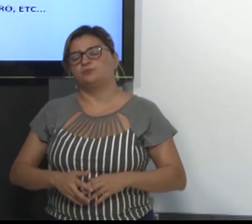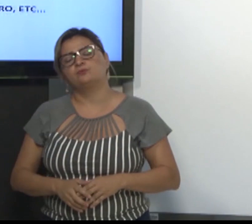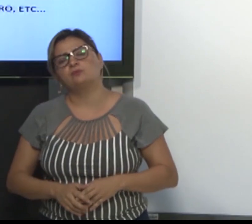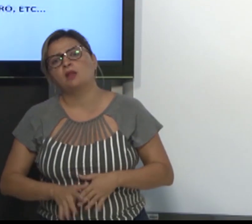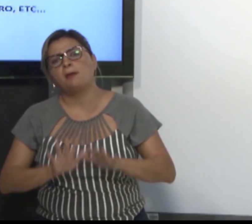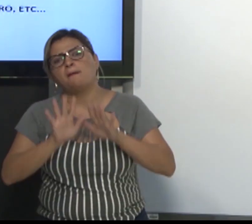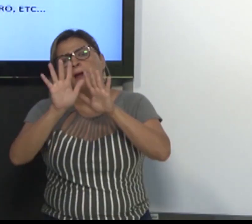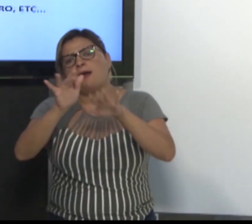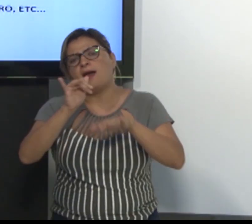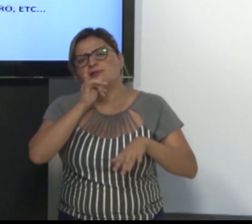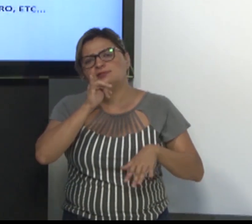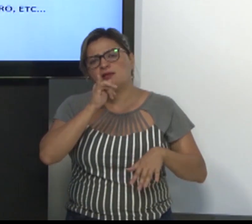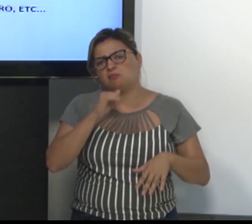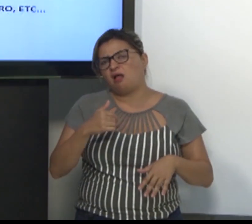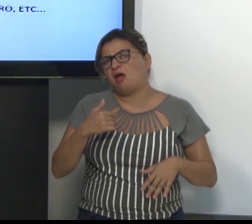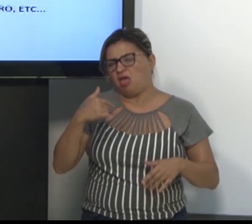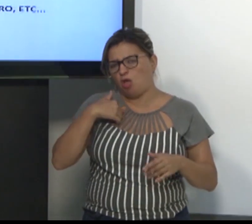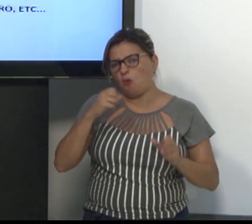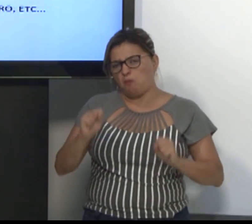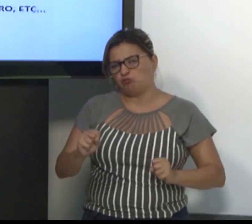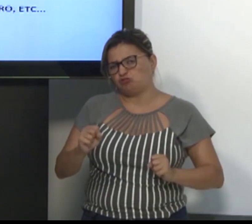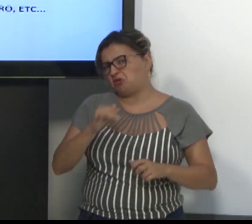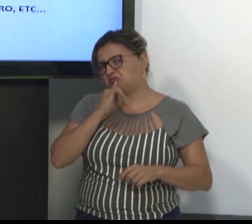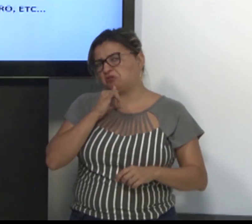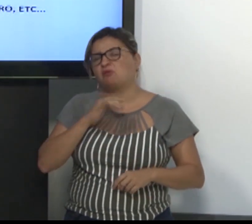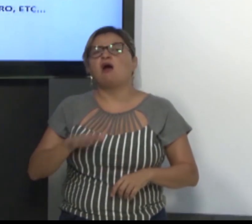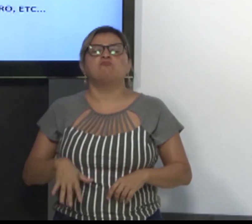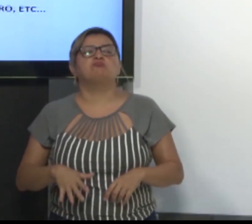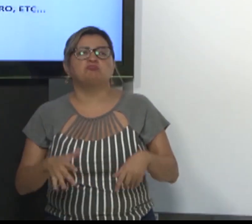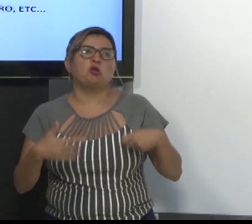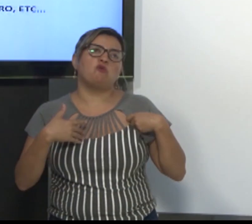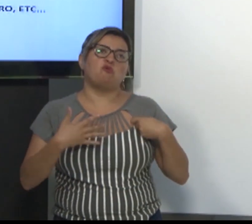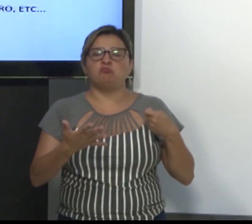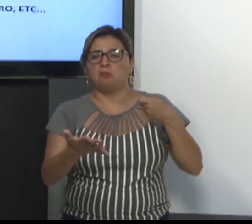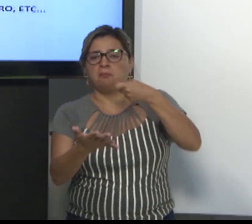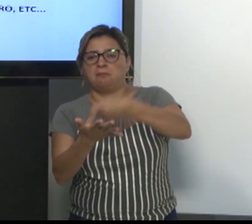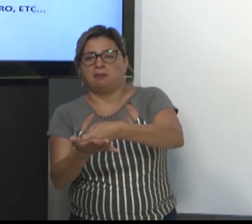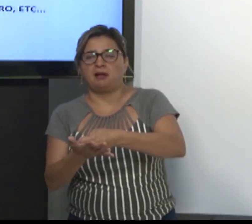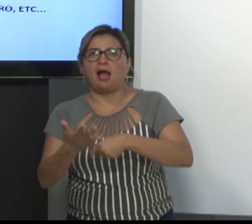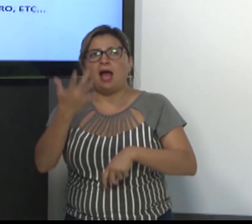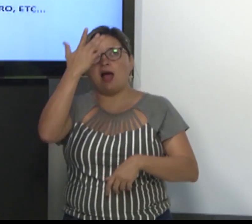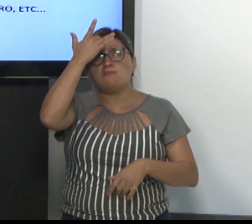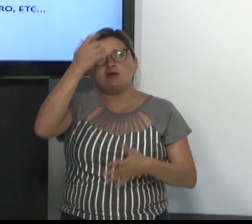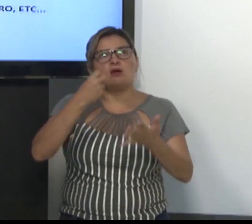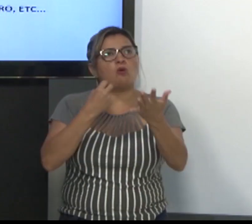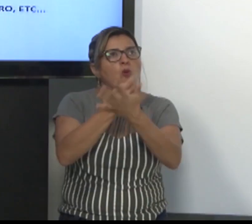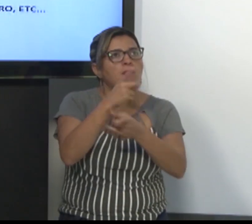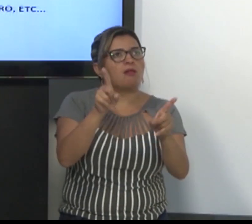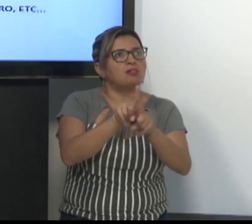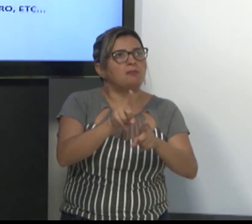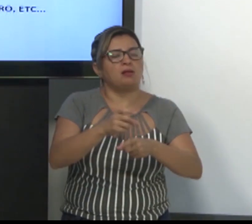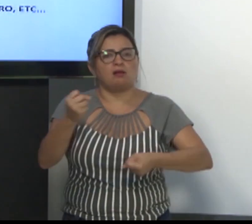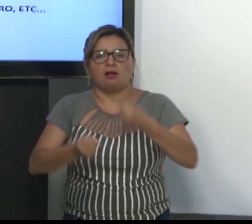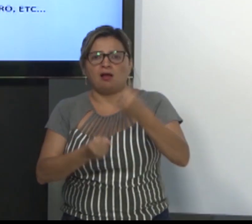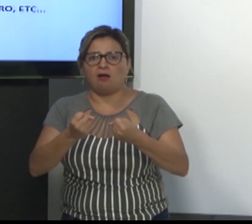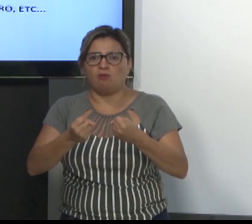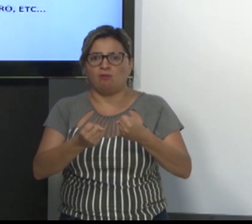vários sinais, né, que nós usamos, no caso, a mão predominante é a direita. Agora,